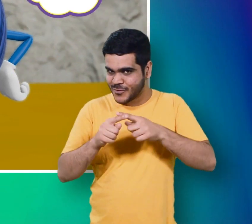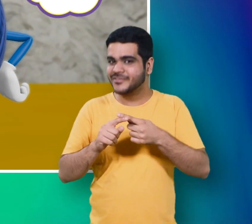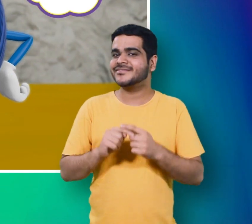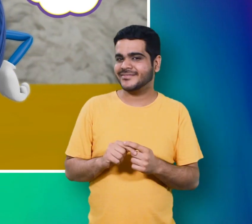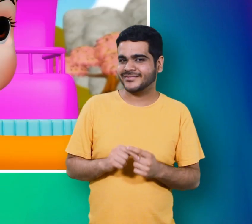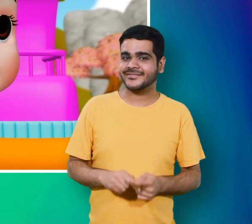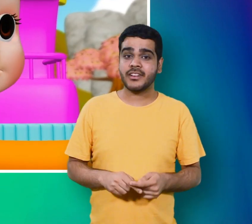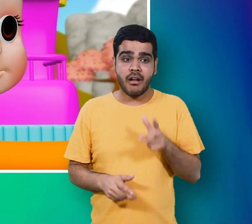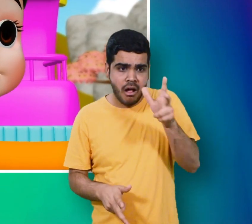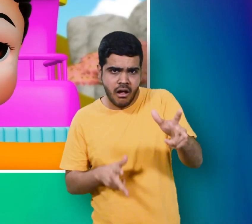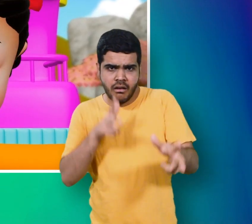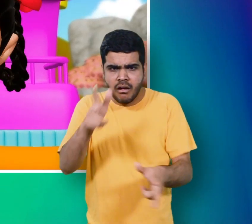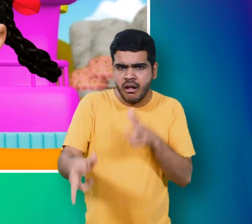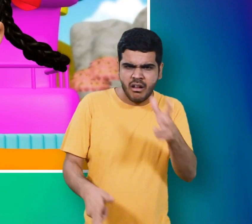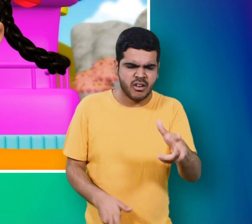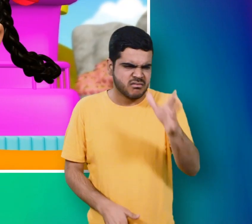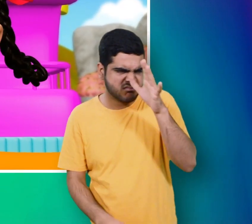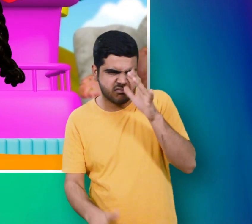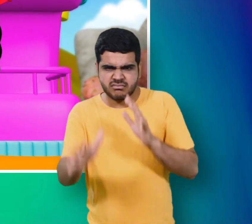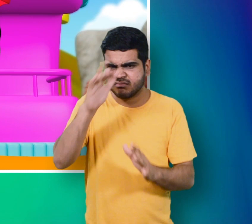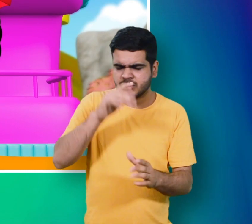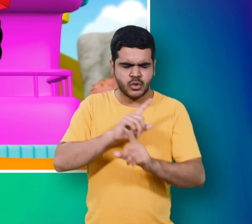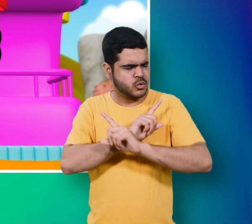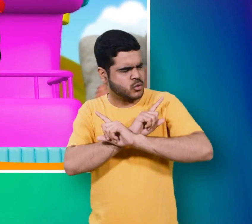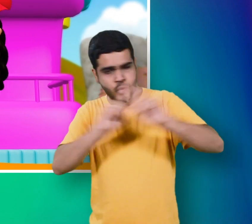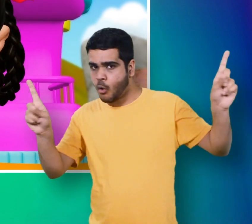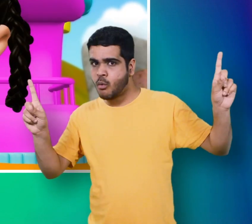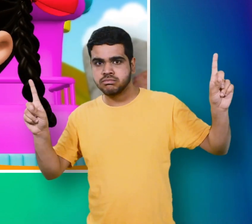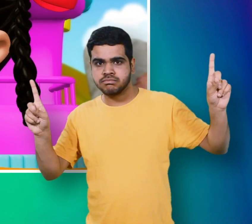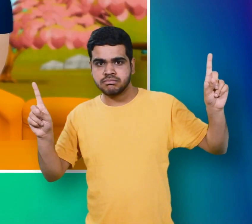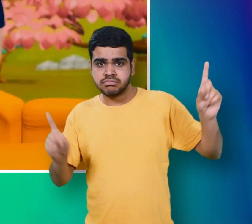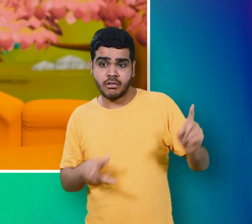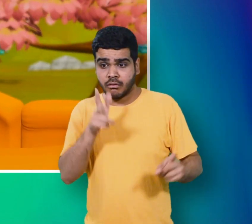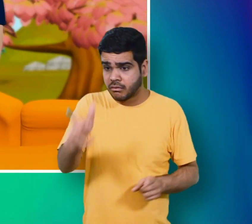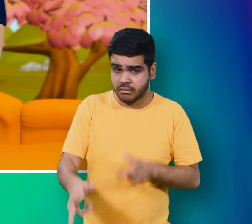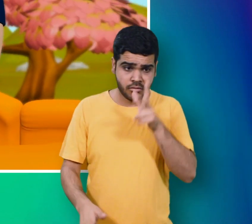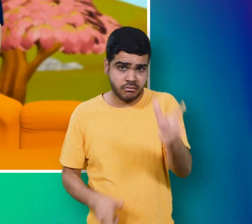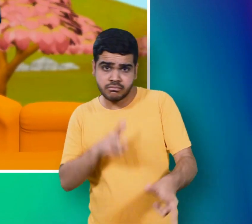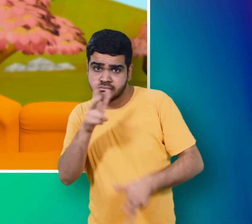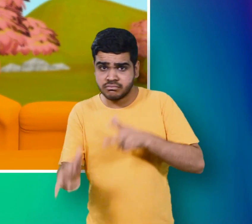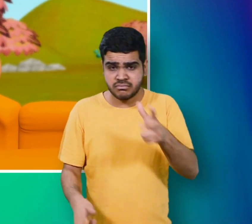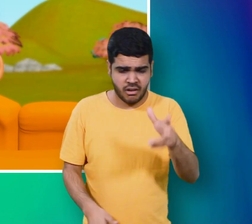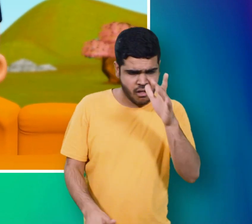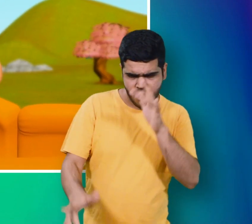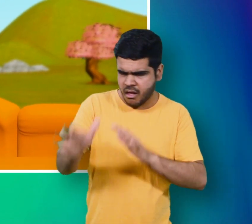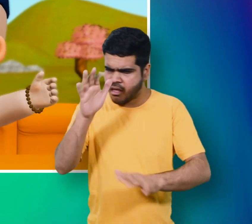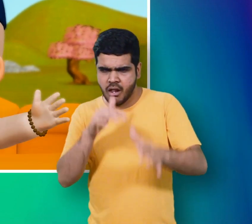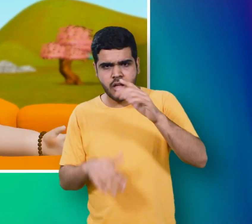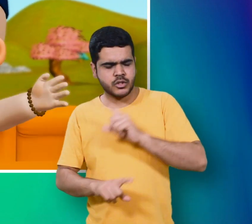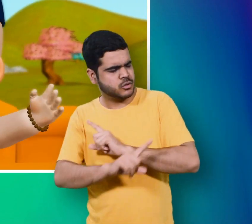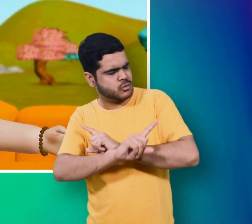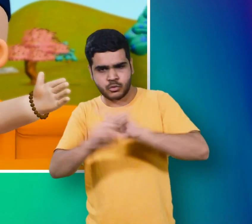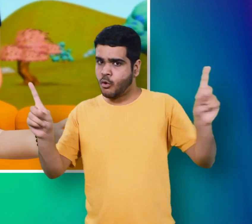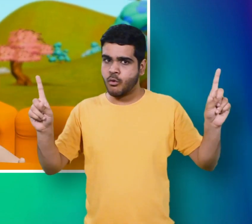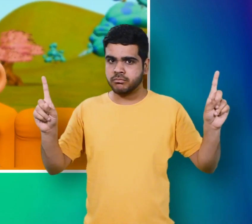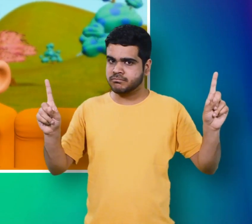कभी ना बोलना किसी से जूट कभी ना बोलना किसी से